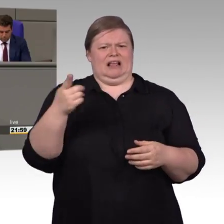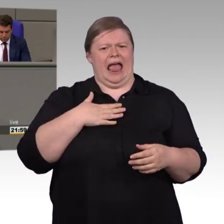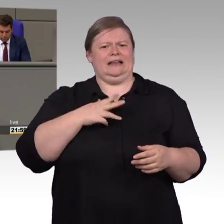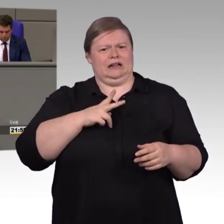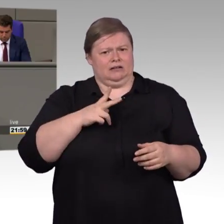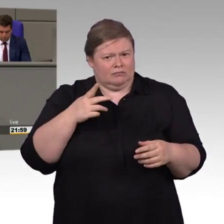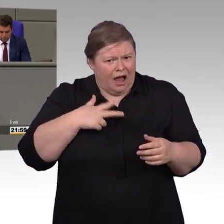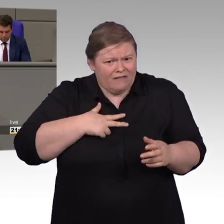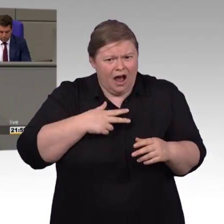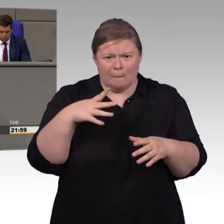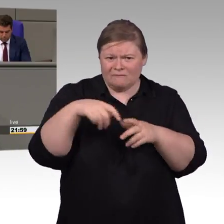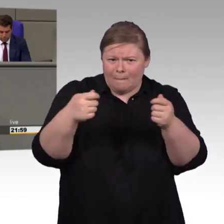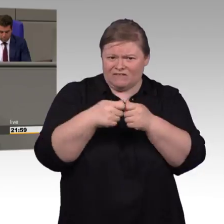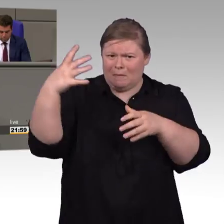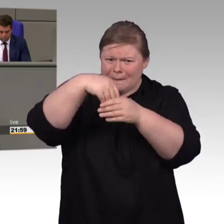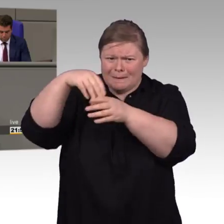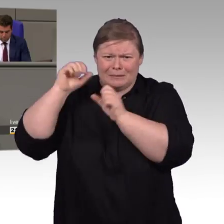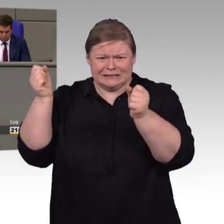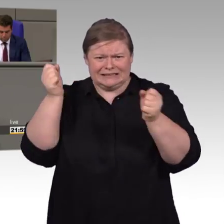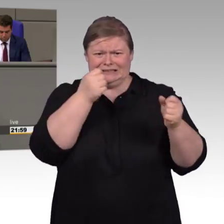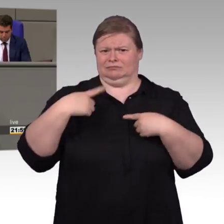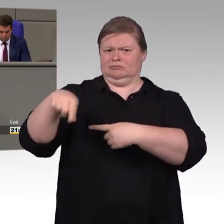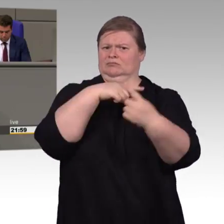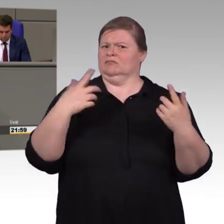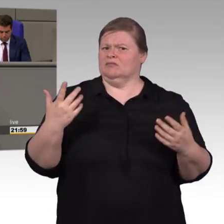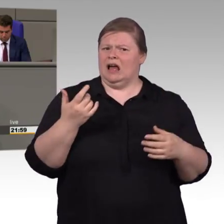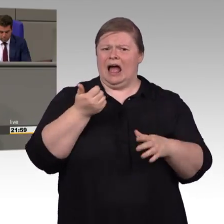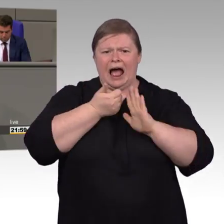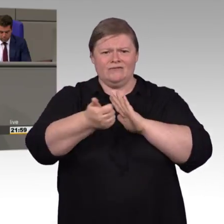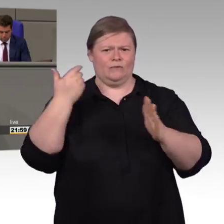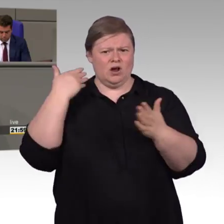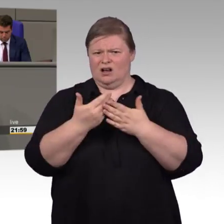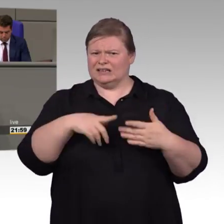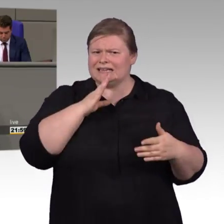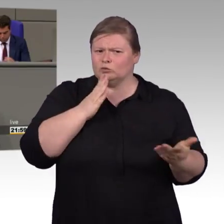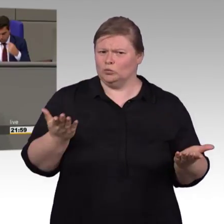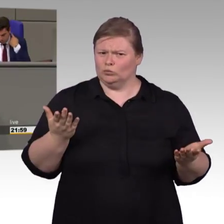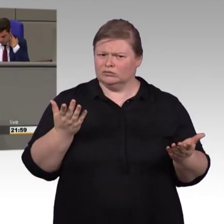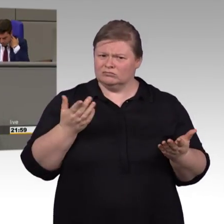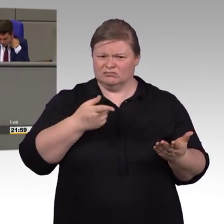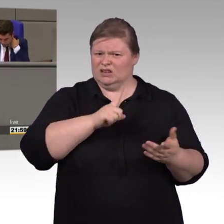reagieren. Das ist nach Auffassung der Linken deutlich zu wenig. Diese Verfahrensweise kann nur als Pseudium Pseudobeteiligung bezeichnet werden.